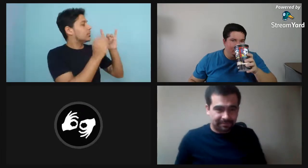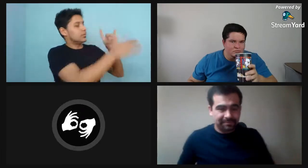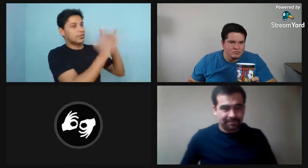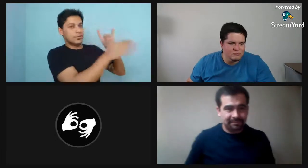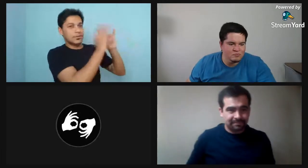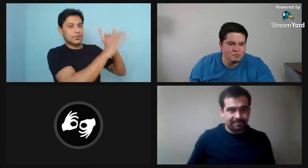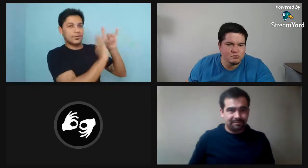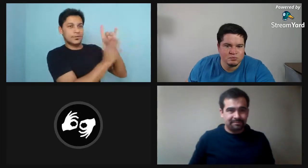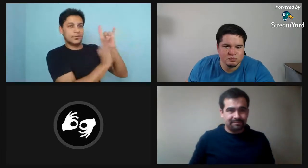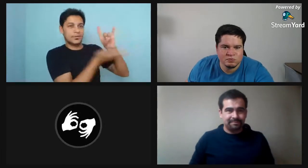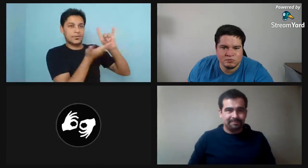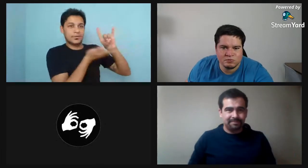Ricardo, dime.